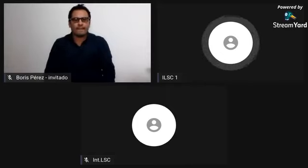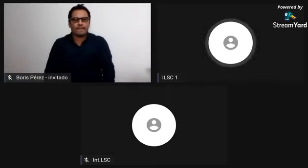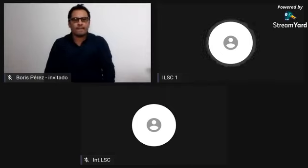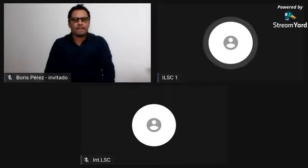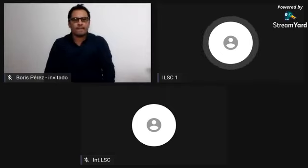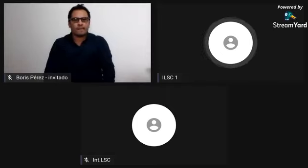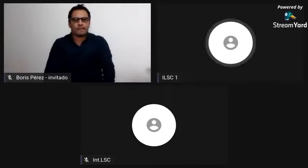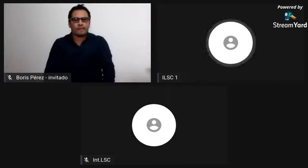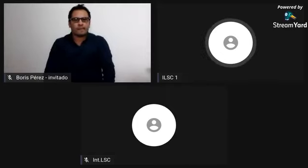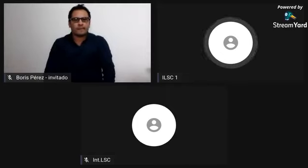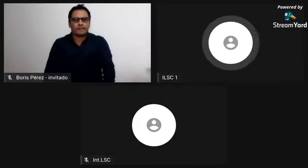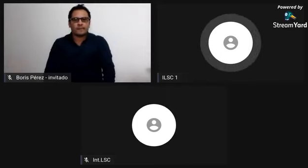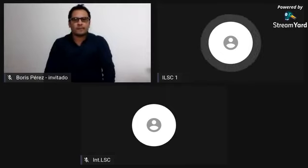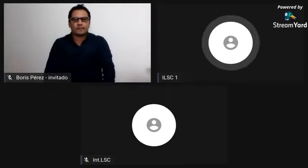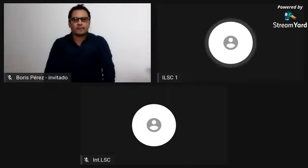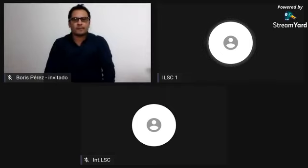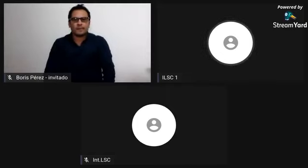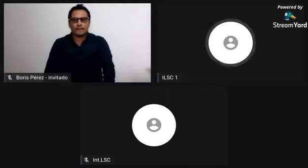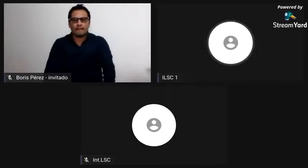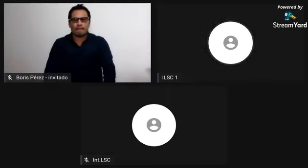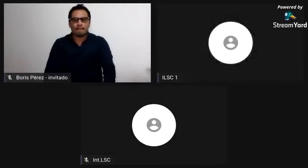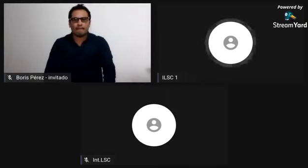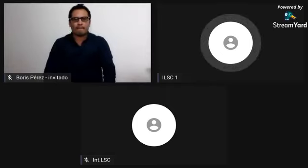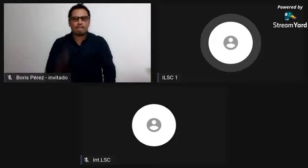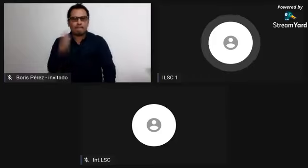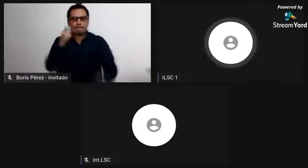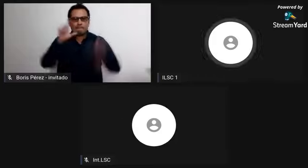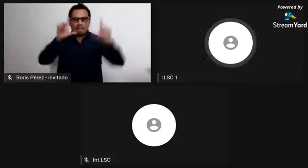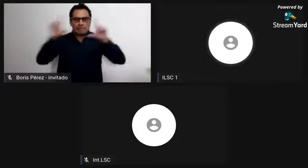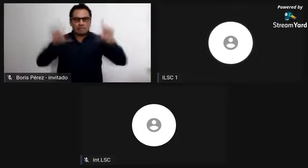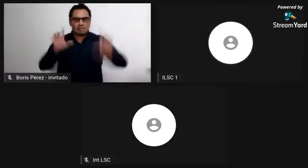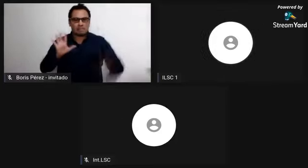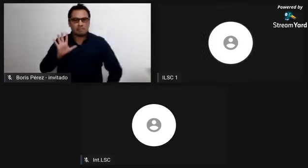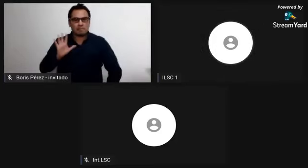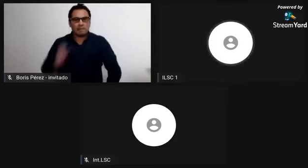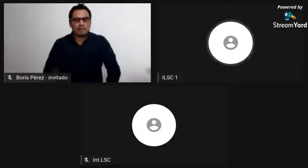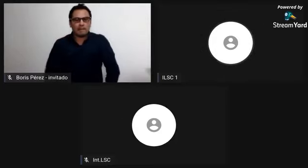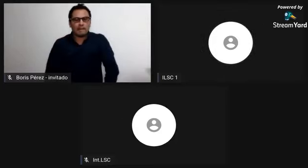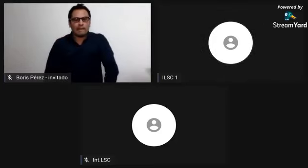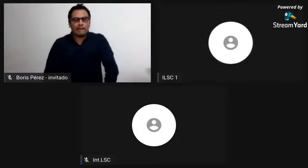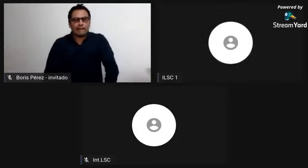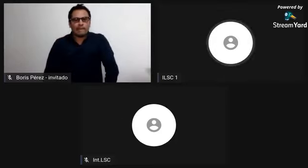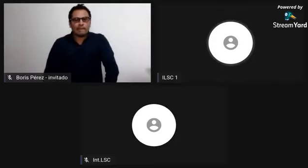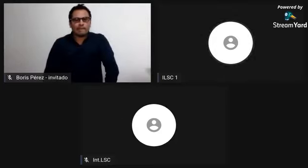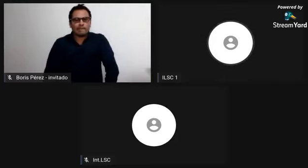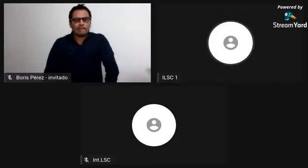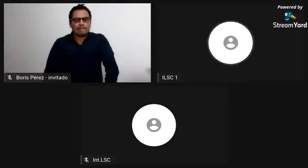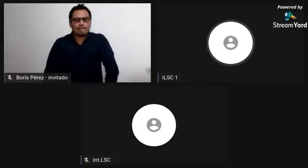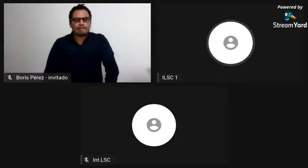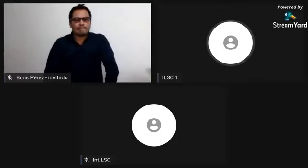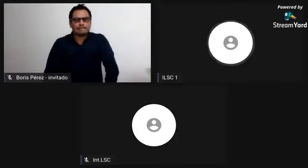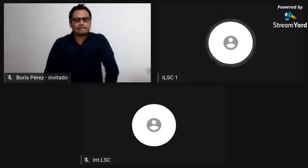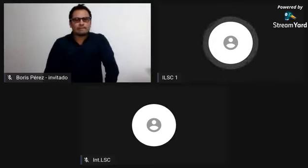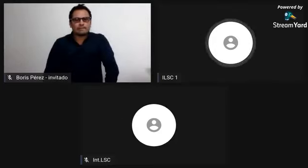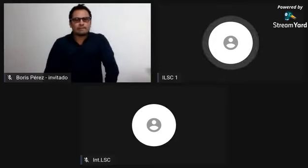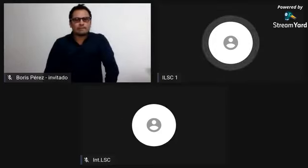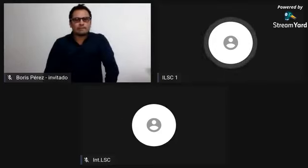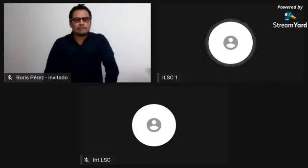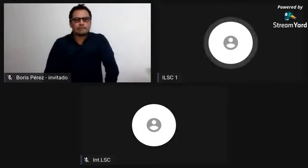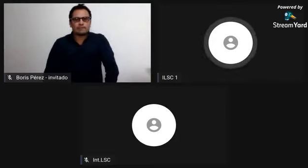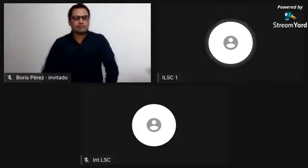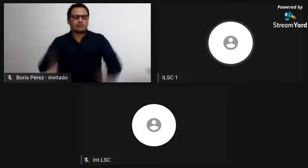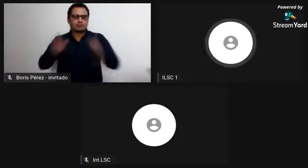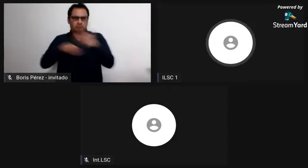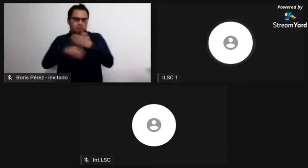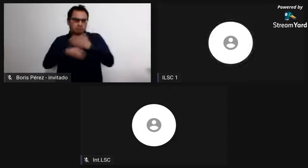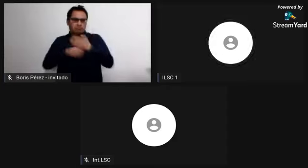negras que llegaron a nuestro territorio provenían de áfrica del continente africano permítame un momentito por favor